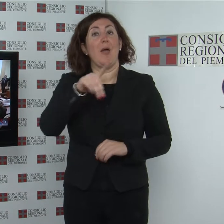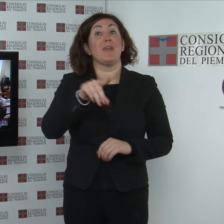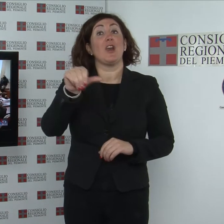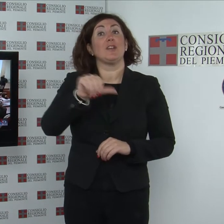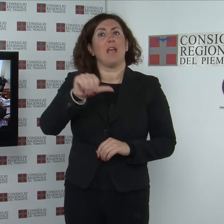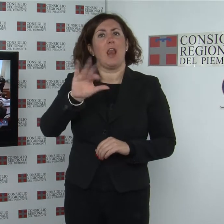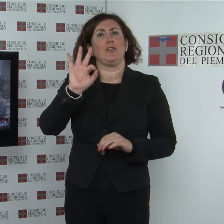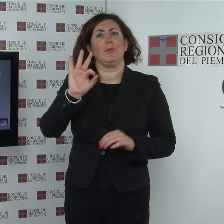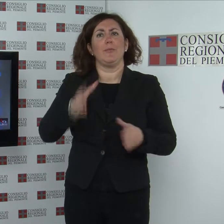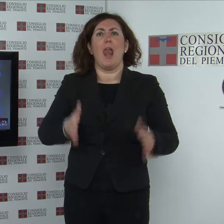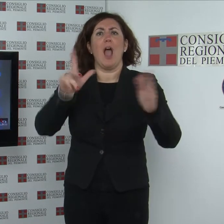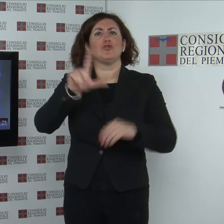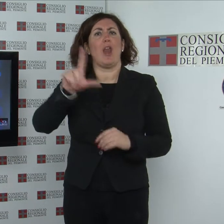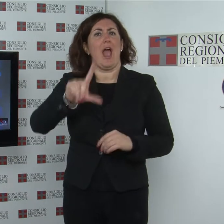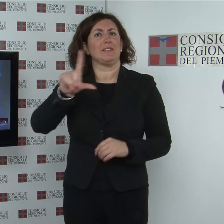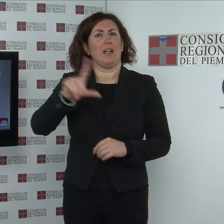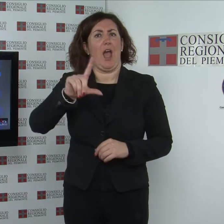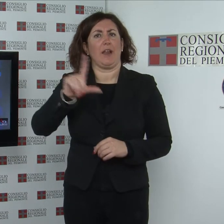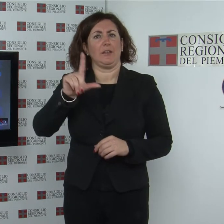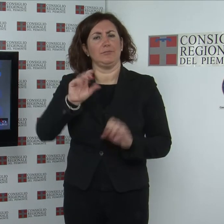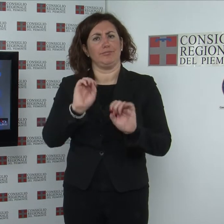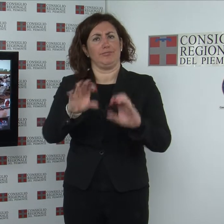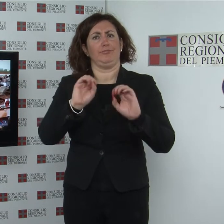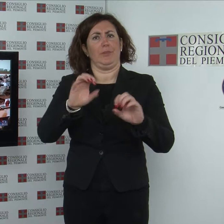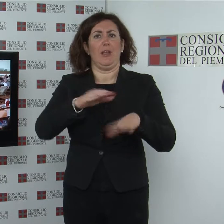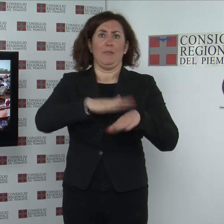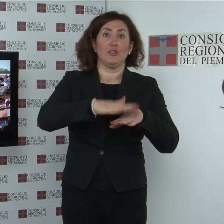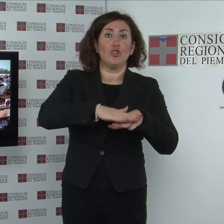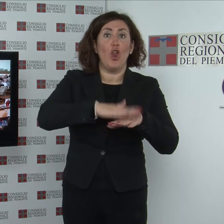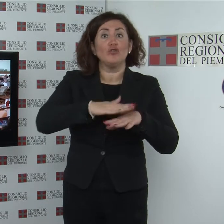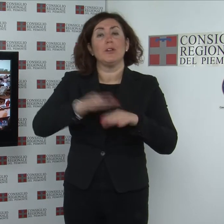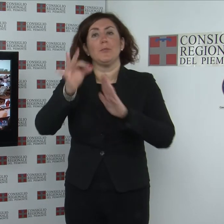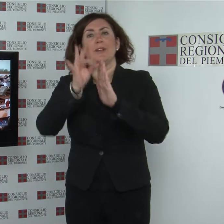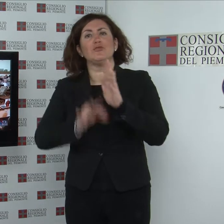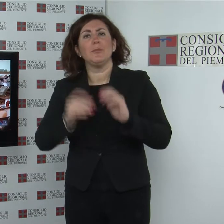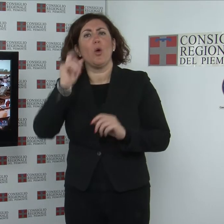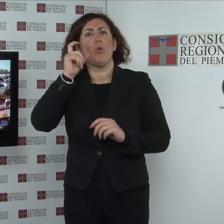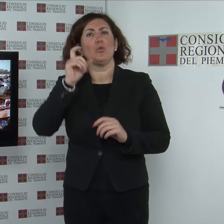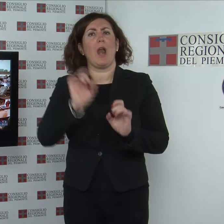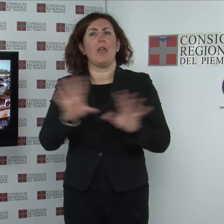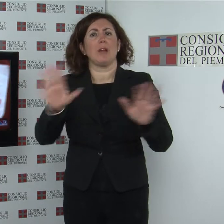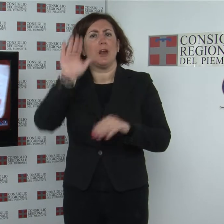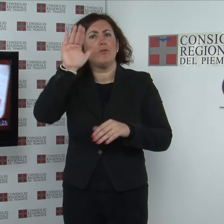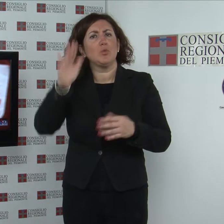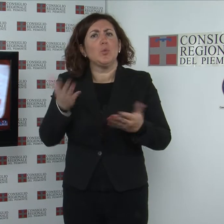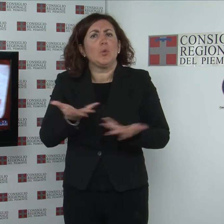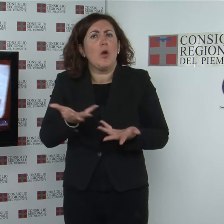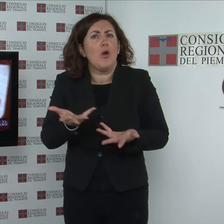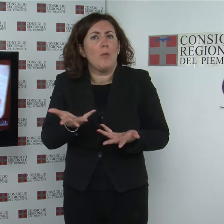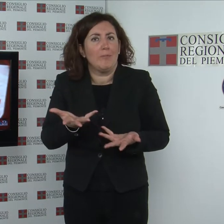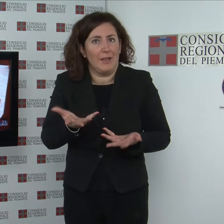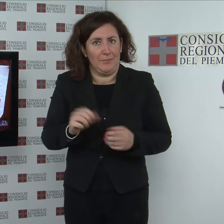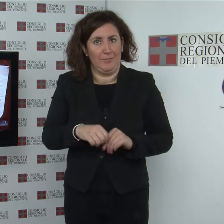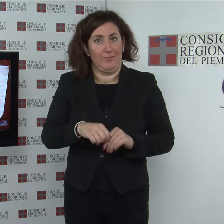magistralis sul tema metodologia e principi della cultura liberale quale futuro l'incontro promosso dal centro pannunzio